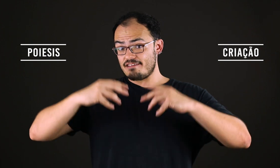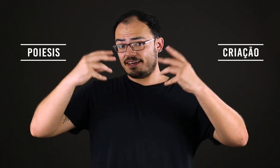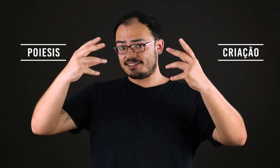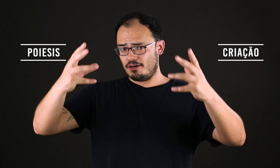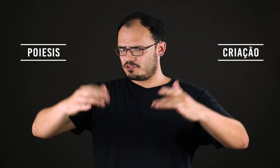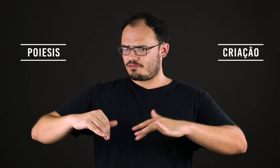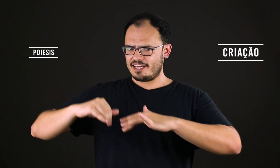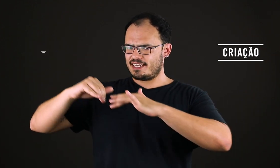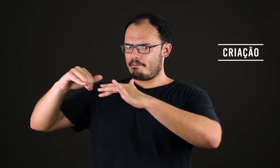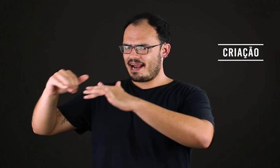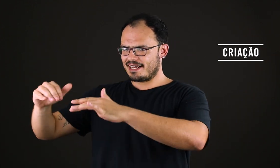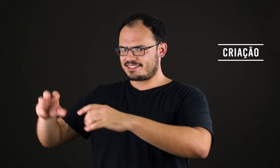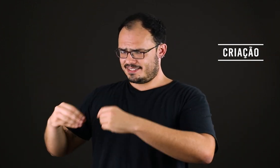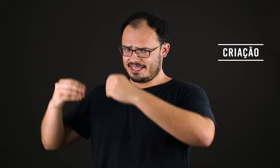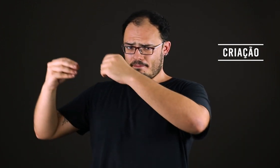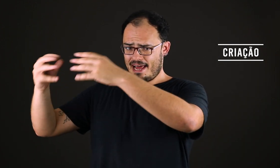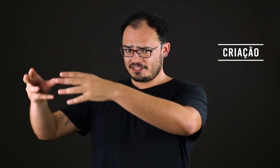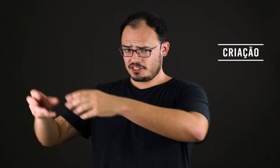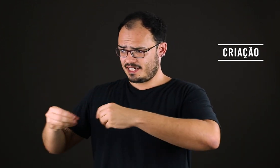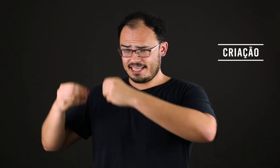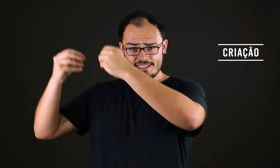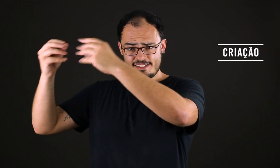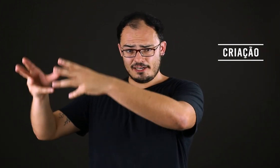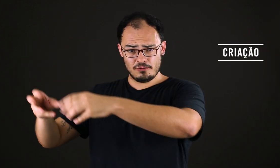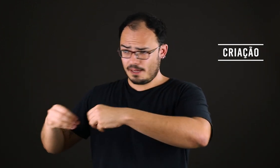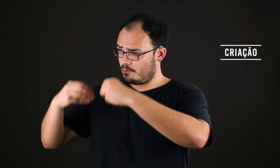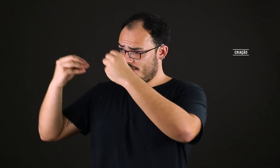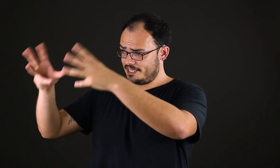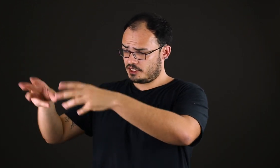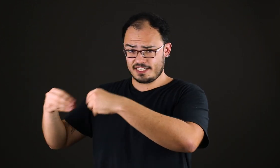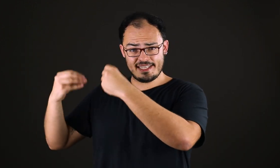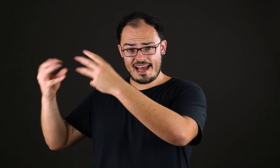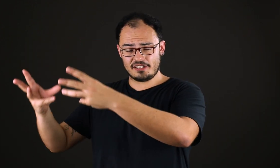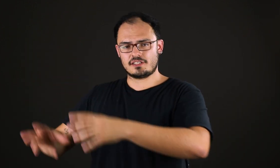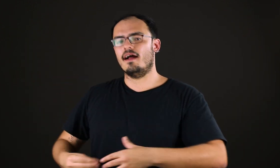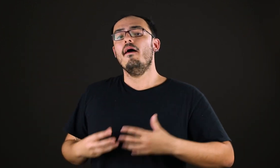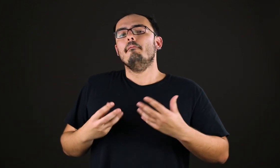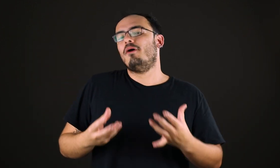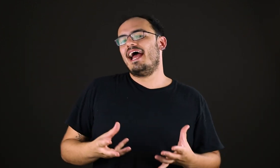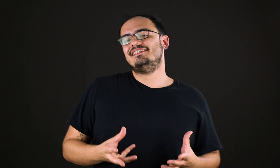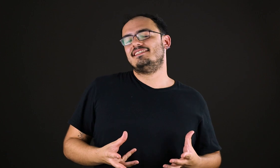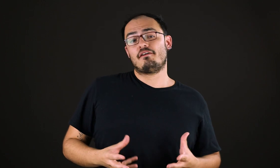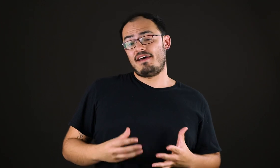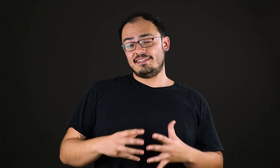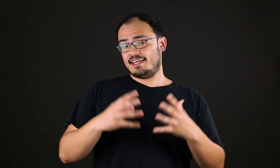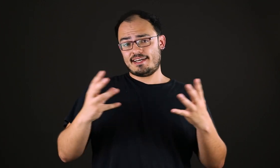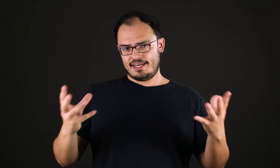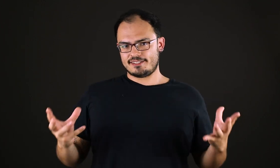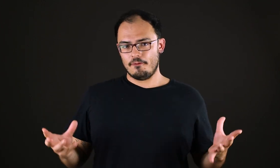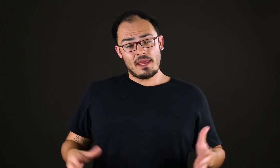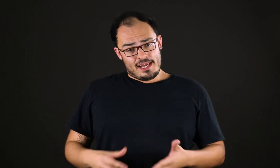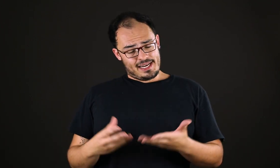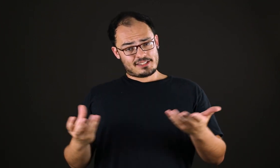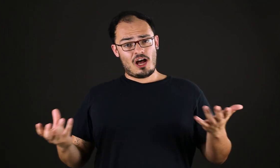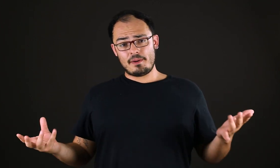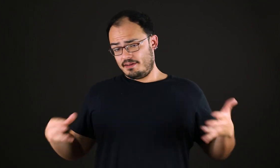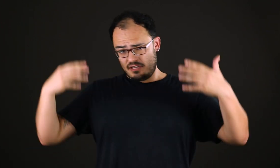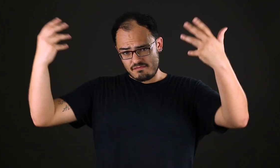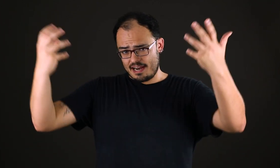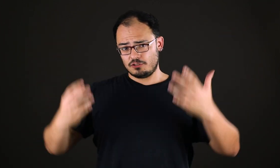a invenção. De frente da praxis, da prática, da ação, da política, da ética, poieses refere-se à criação. E nessa obra, e várias